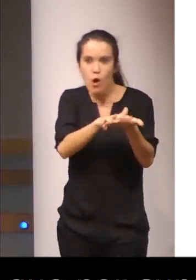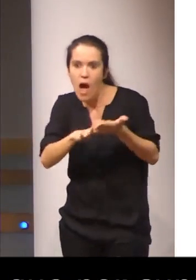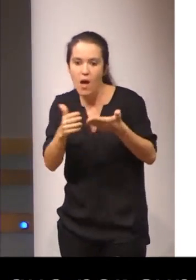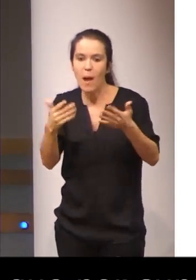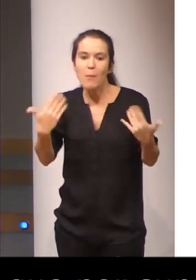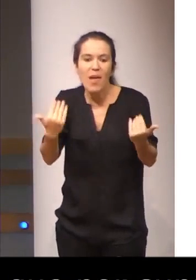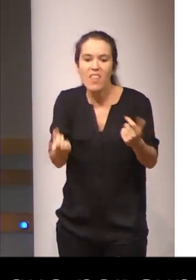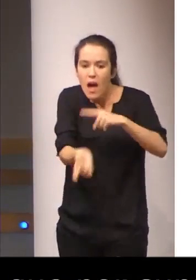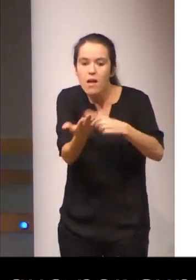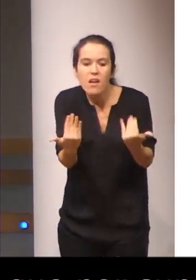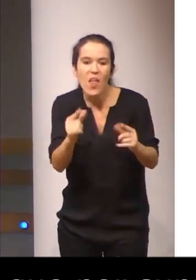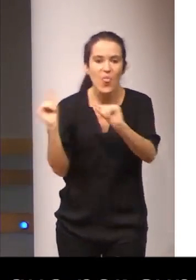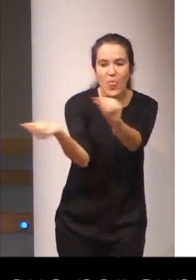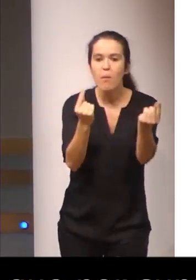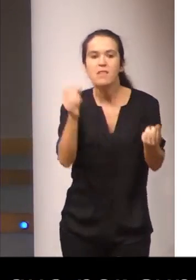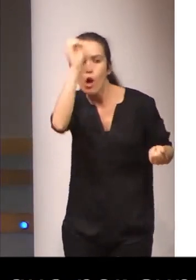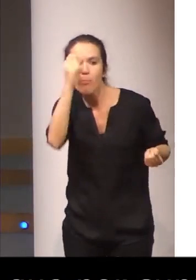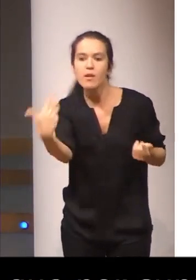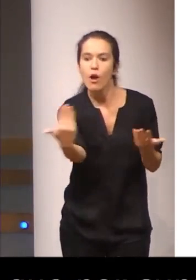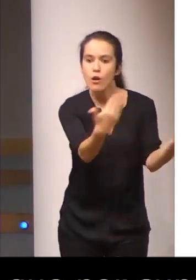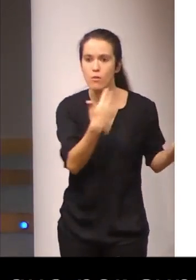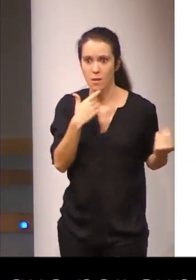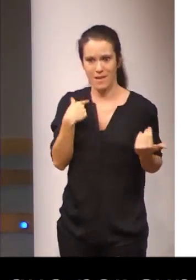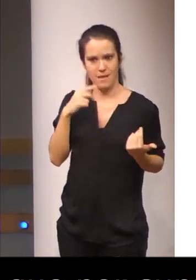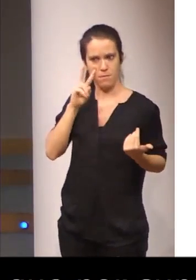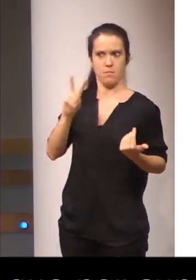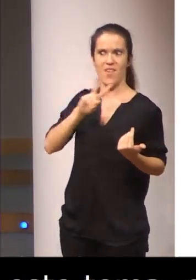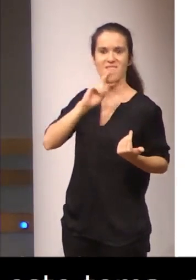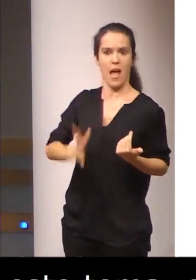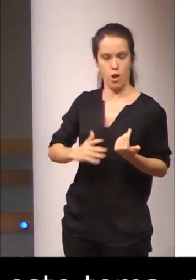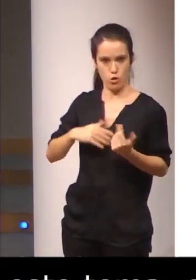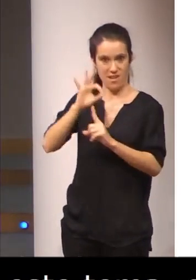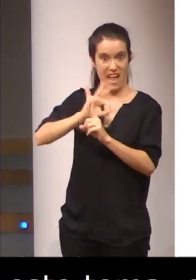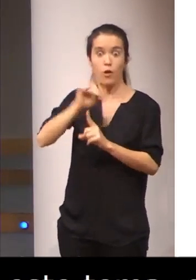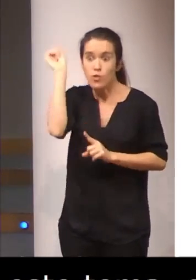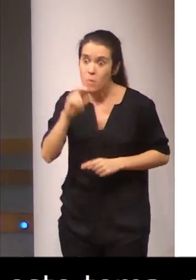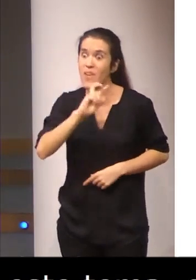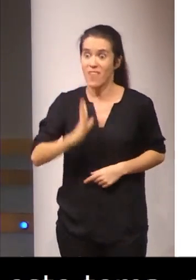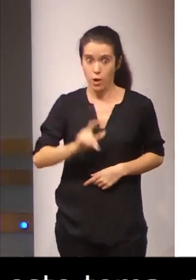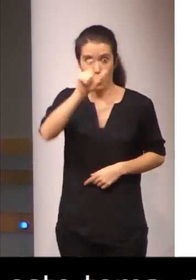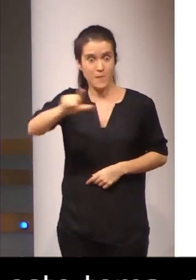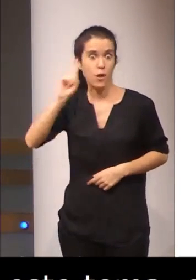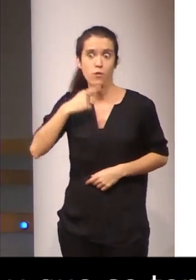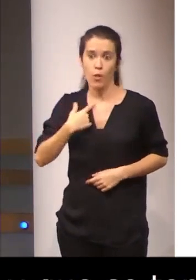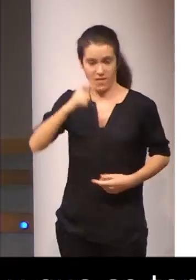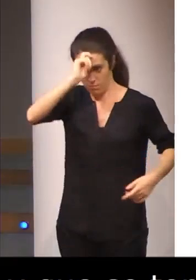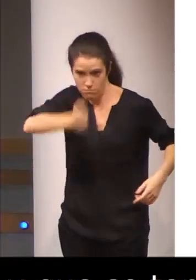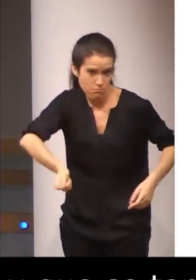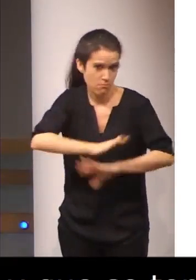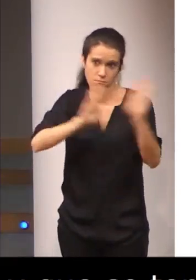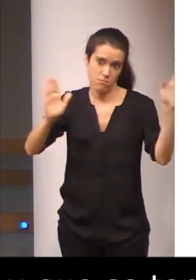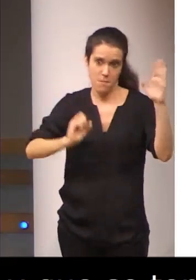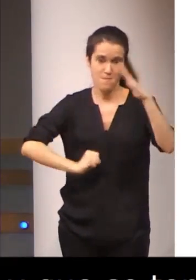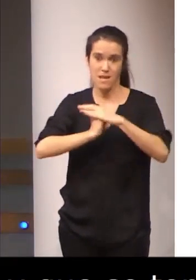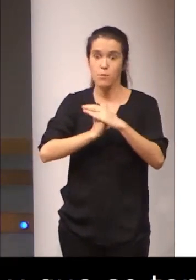y que se tome en consideración este grado y, sobre todo, a las personas sordas, que merecen todo nuestro respeto y, sobre todo, tienen el